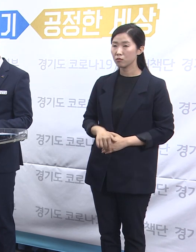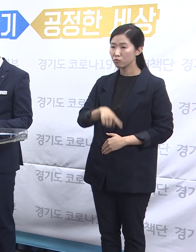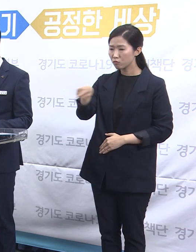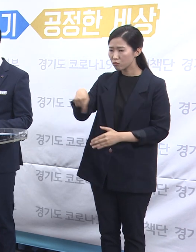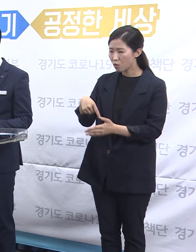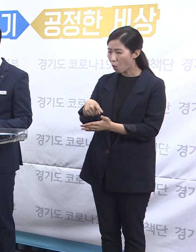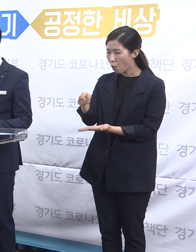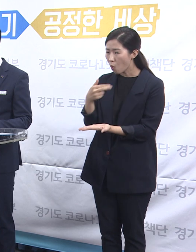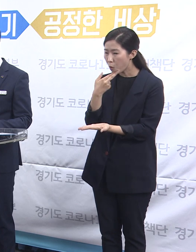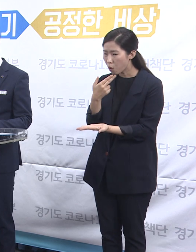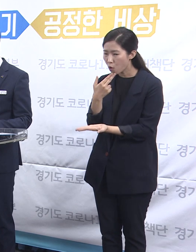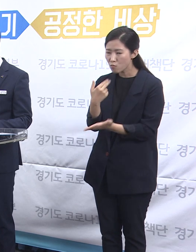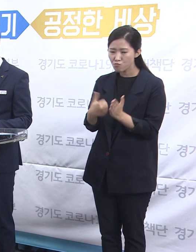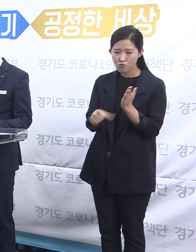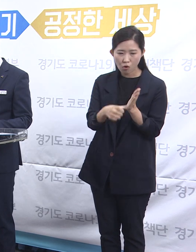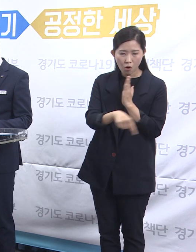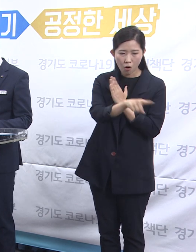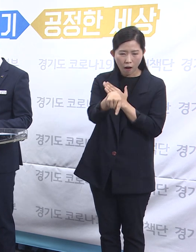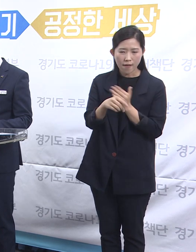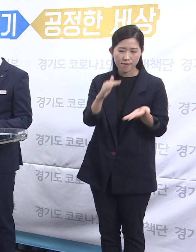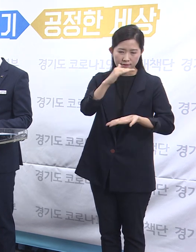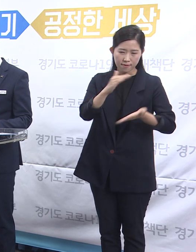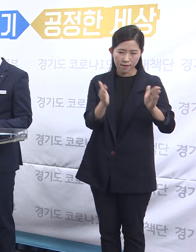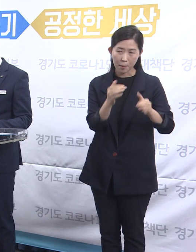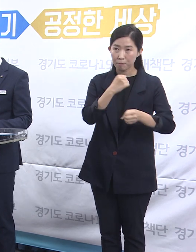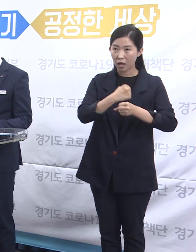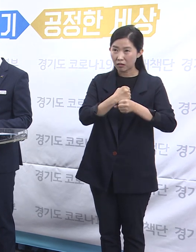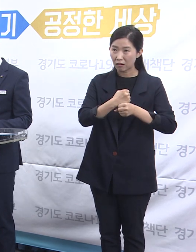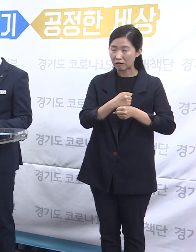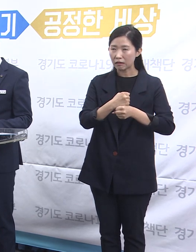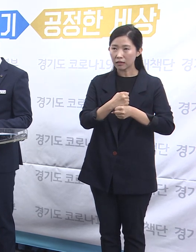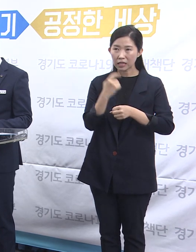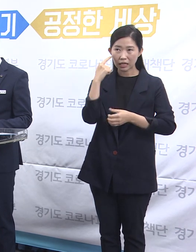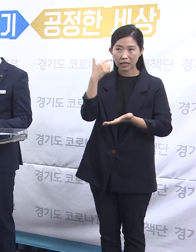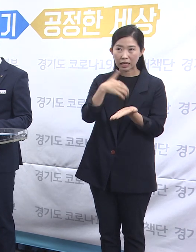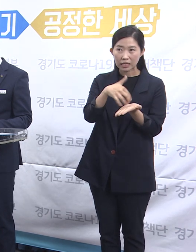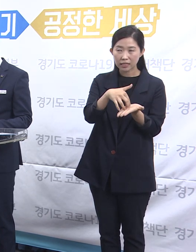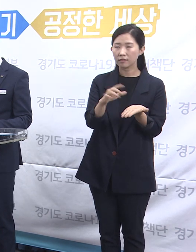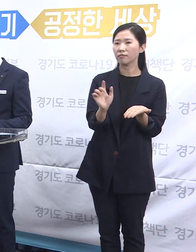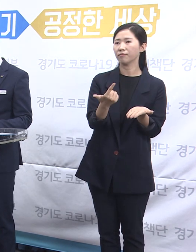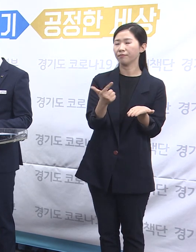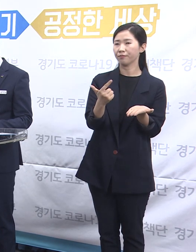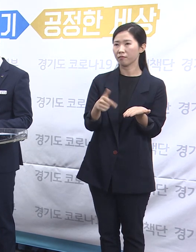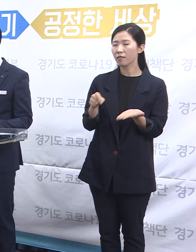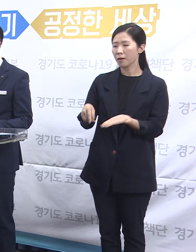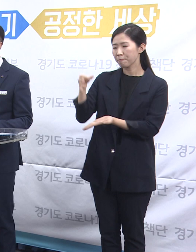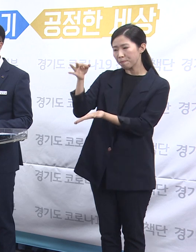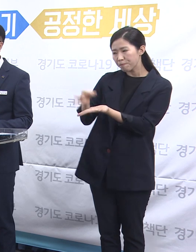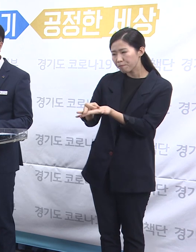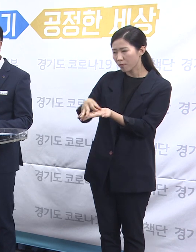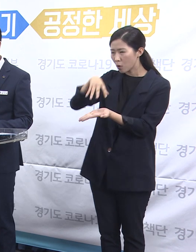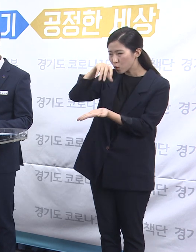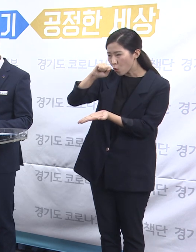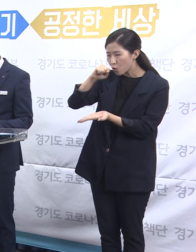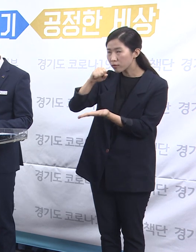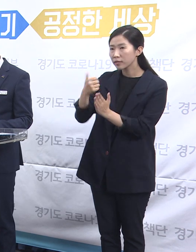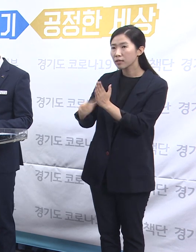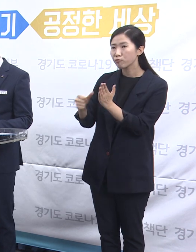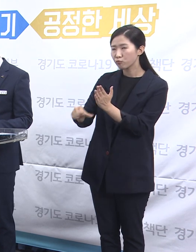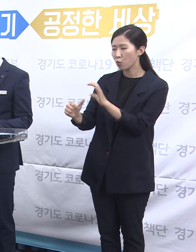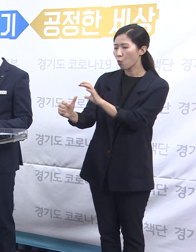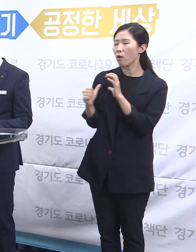단가를 책정하지 않고 시장의 자율경쟁이 반영된 값싸고 좋은 제품으로 수익을 창출하겠습니다.